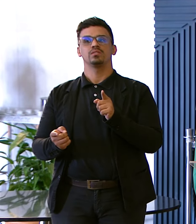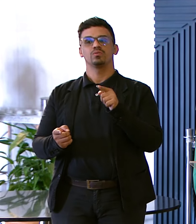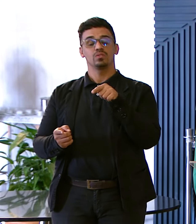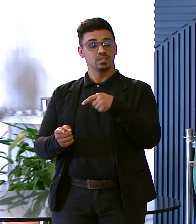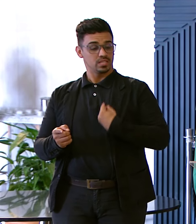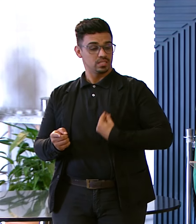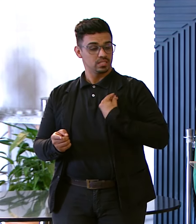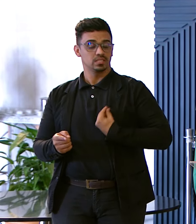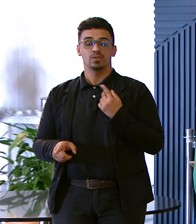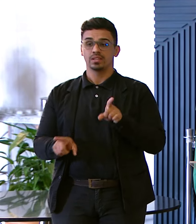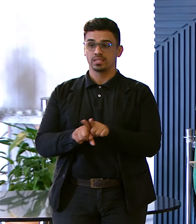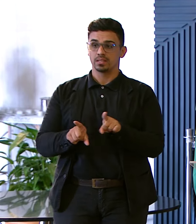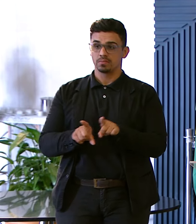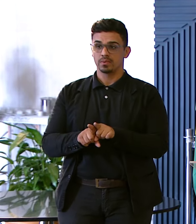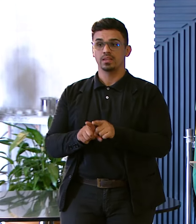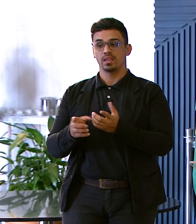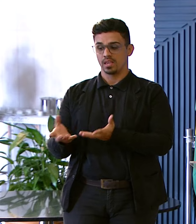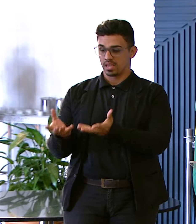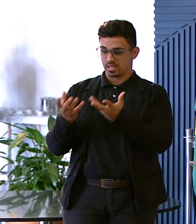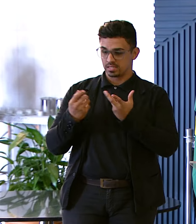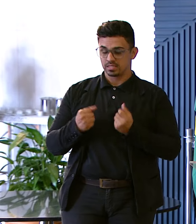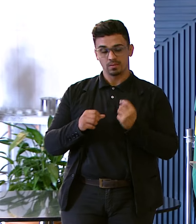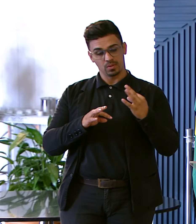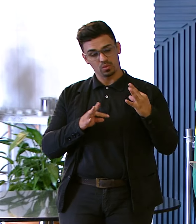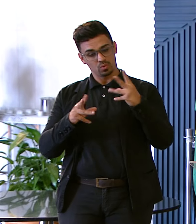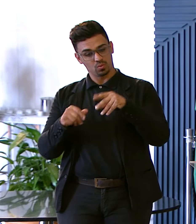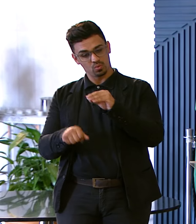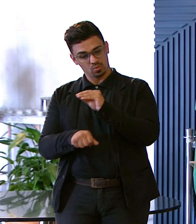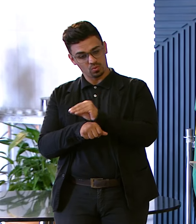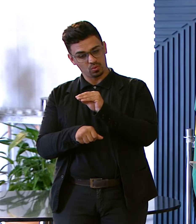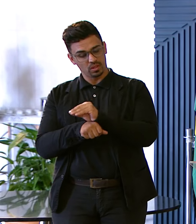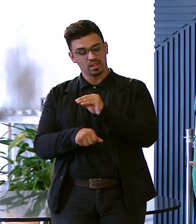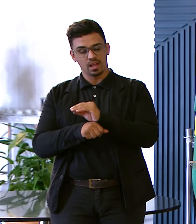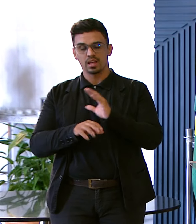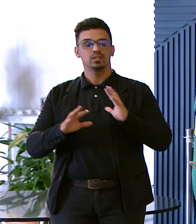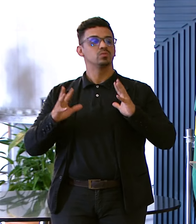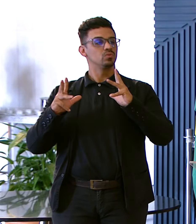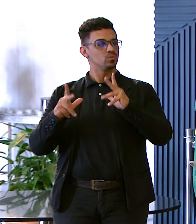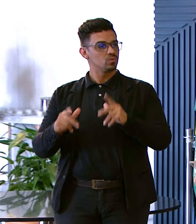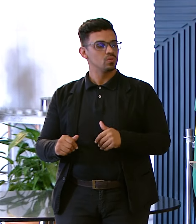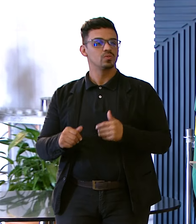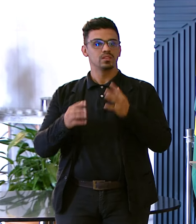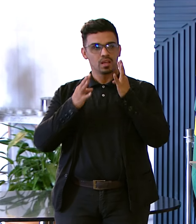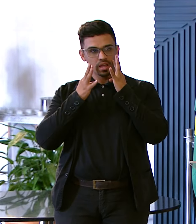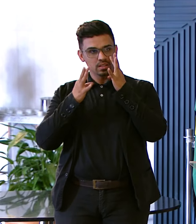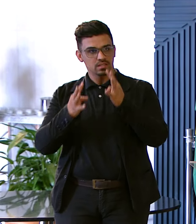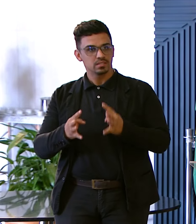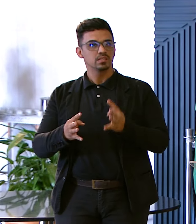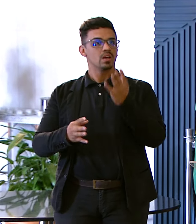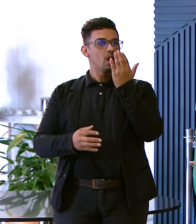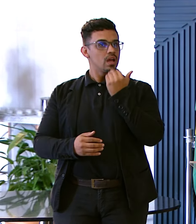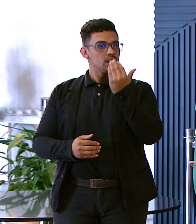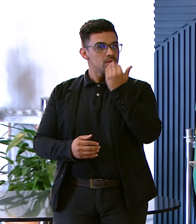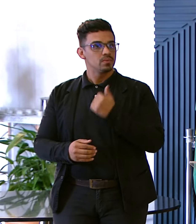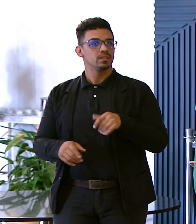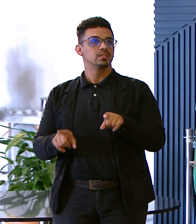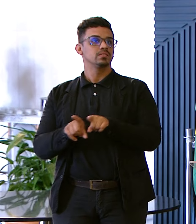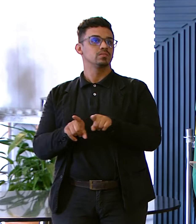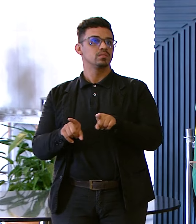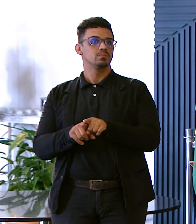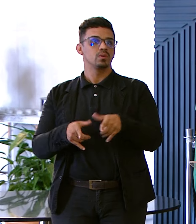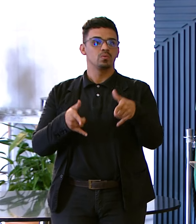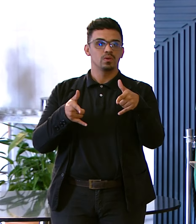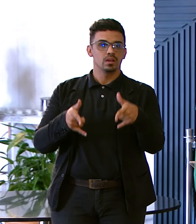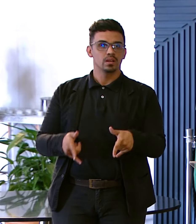ali também Recebendo todo o cuidado Toda atenção Alimentação Uma cama